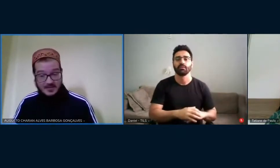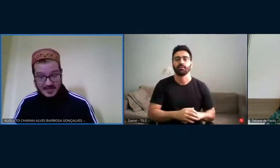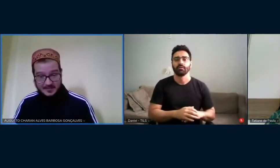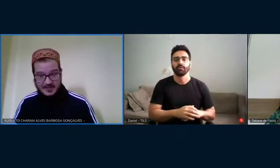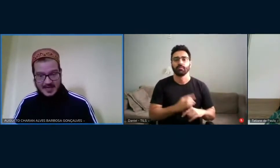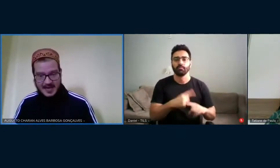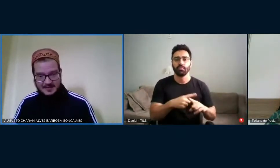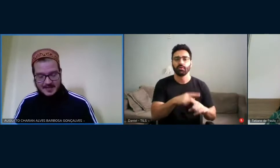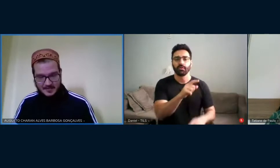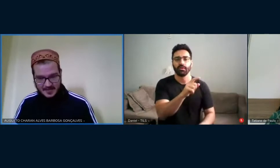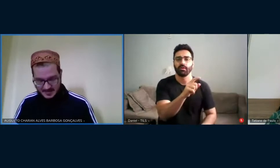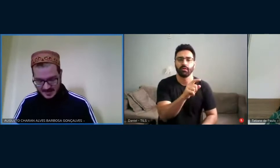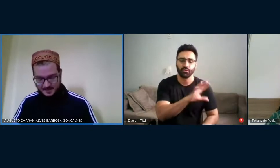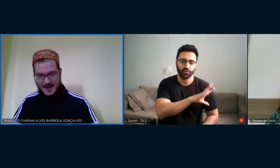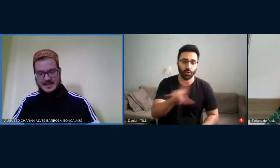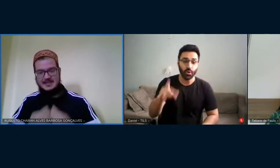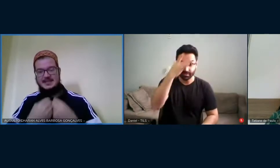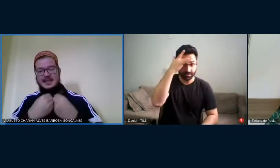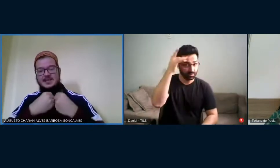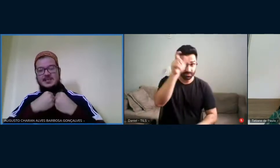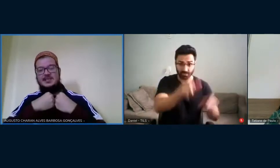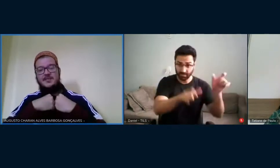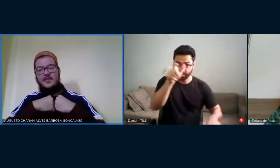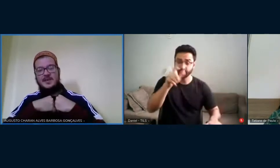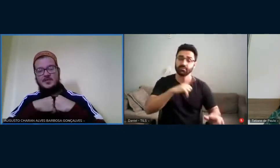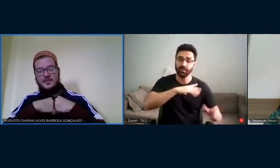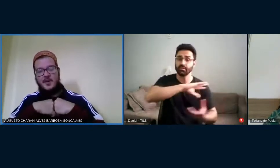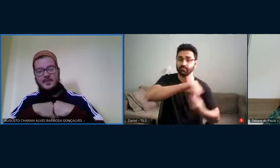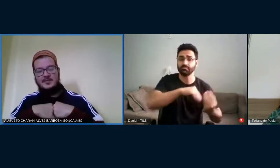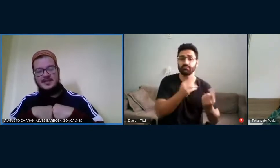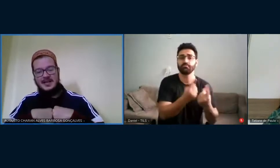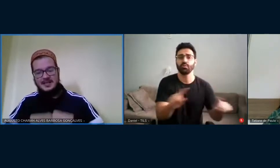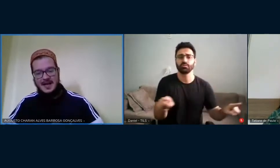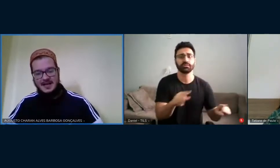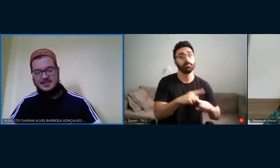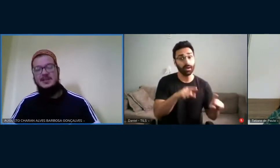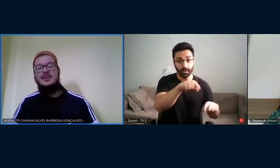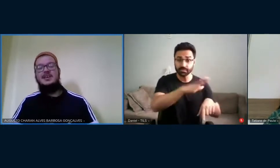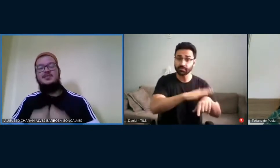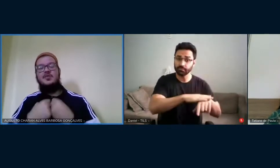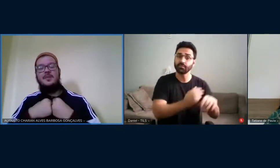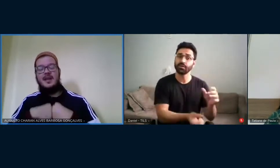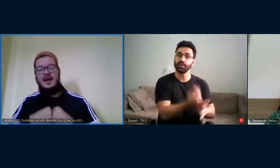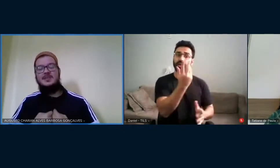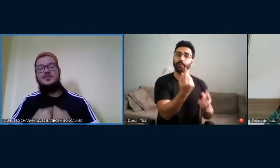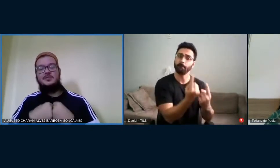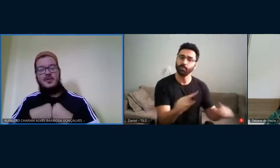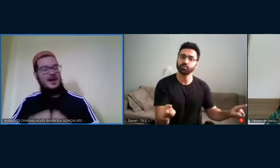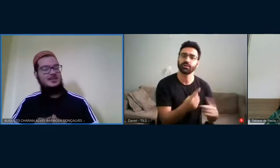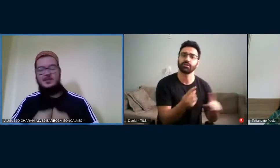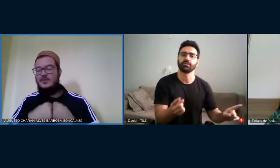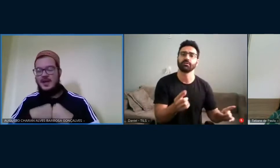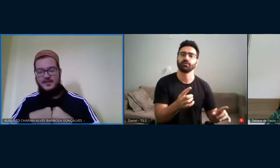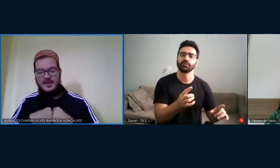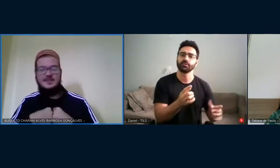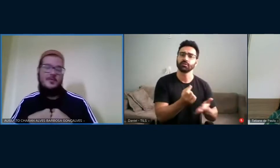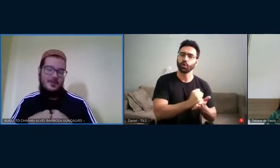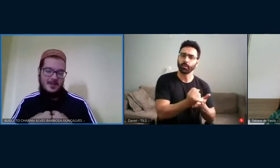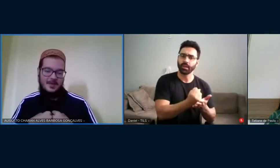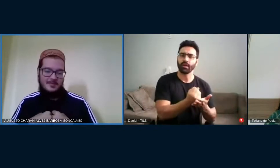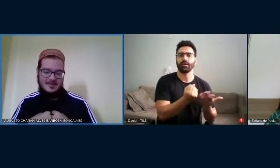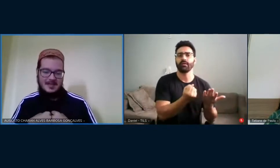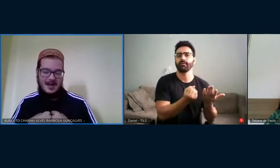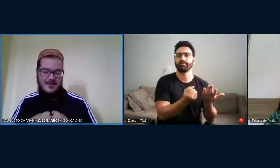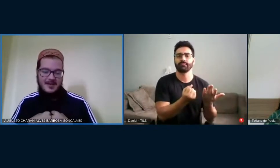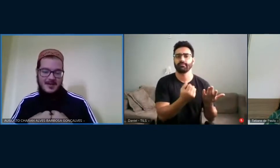apenas são seres musicais, mas são seres capazes de desenvolver a sua própria musicalidade e de dominar e de controlar e de regular, enfim, esse